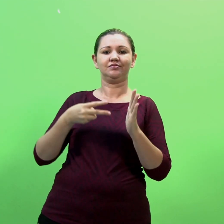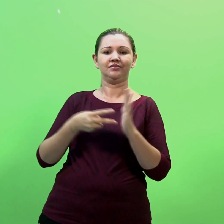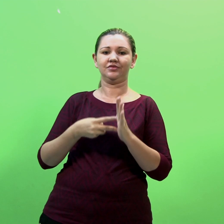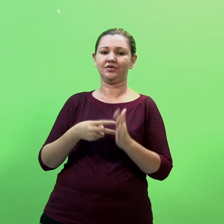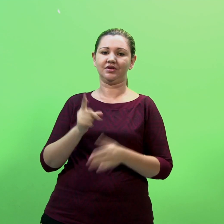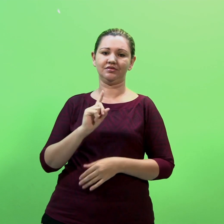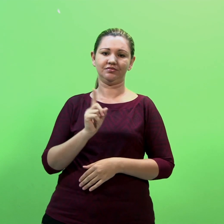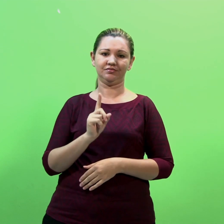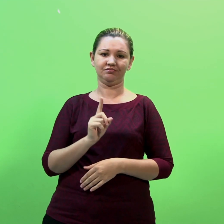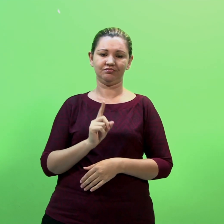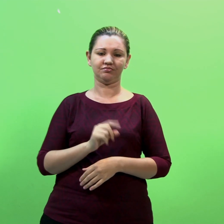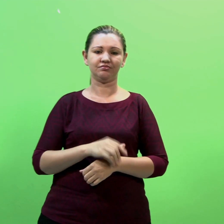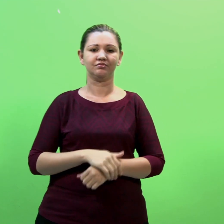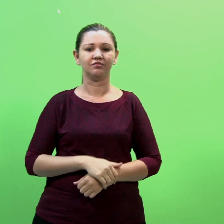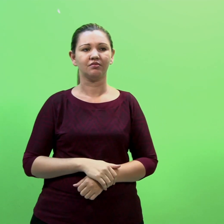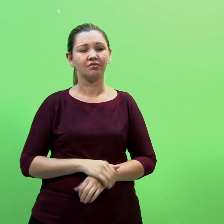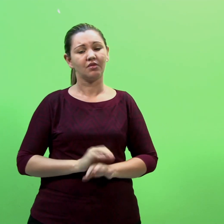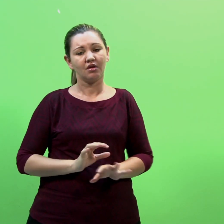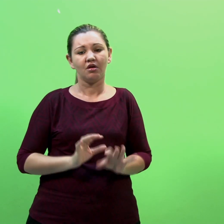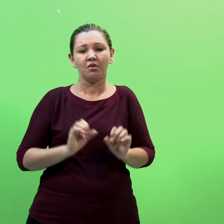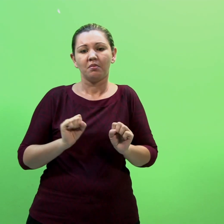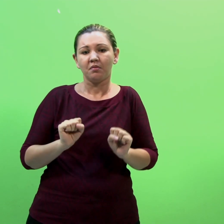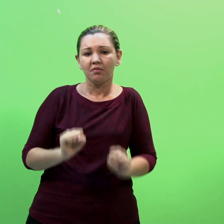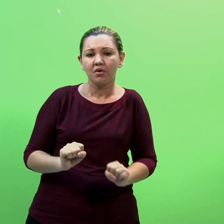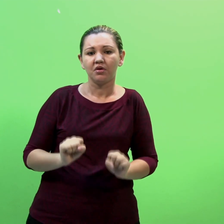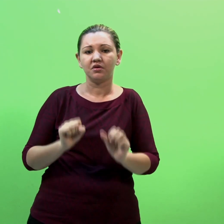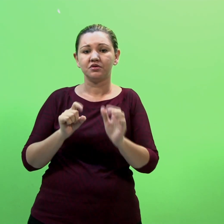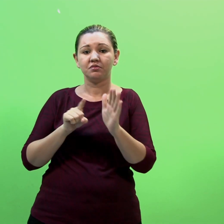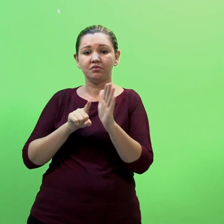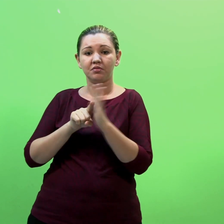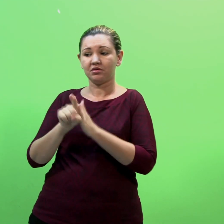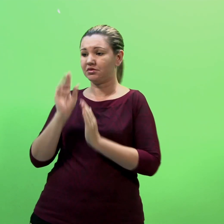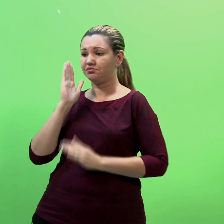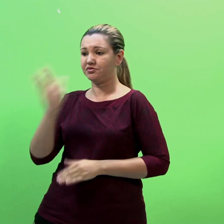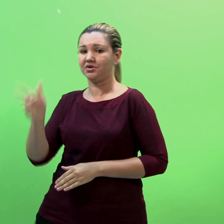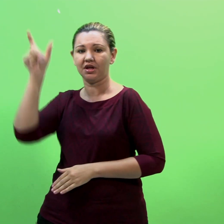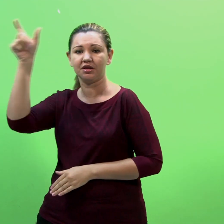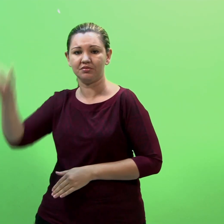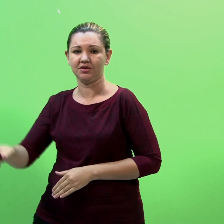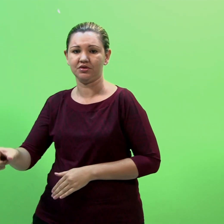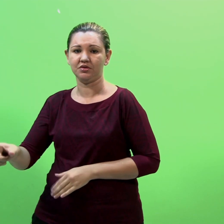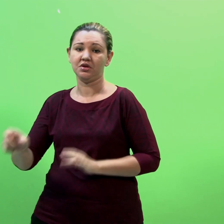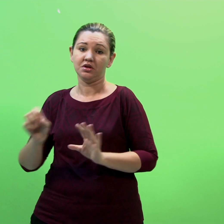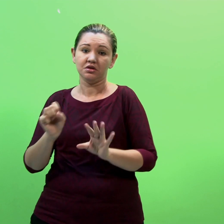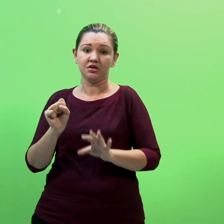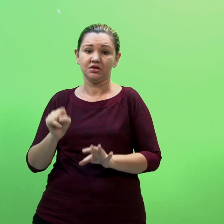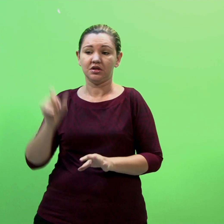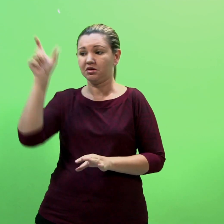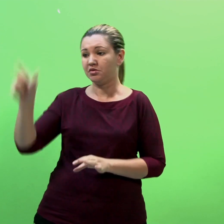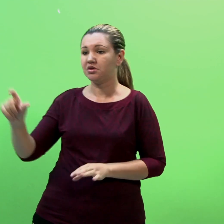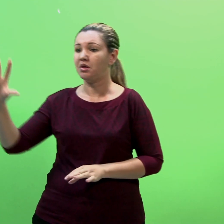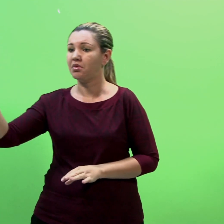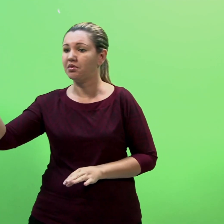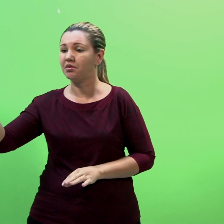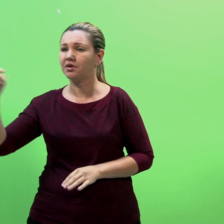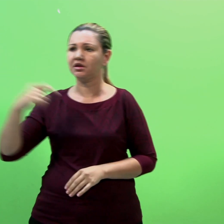a intenção do autor ou o significado antecipadamente Tem a opção de perguntar diretamente à